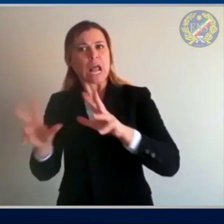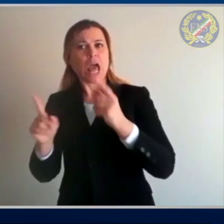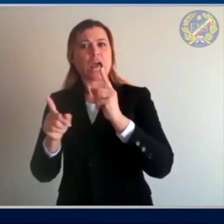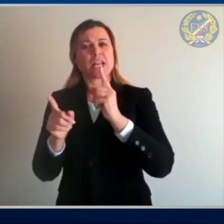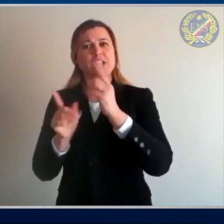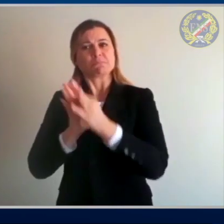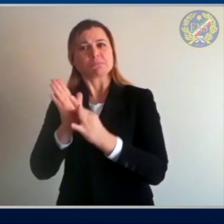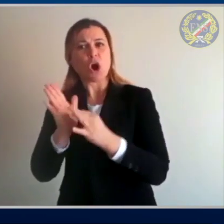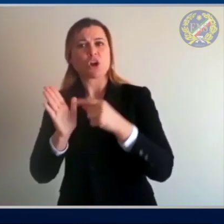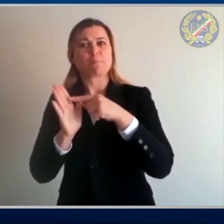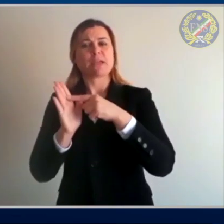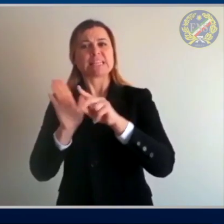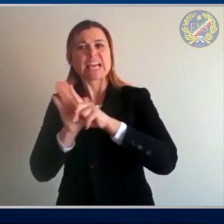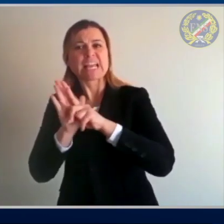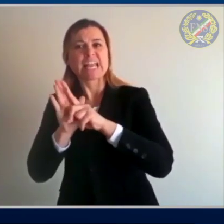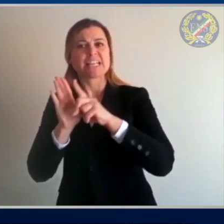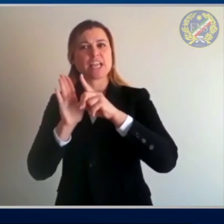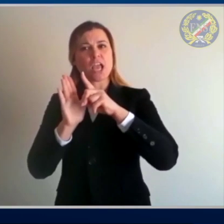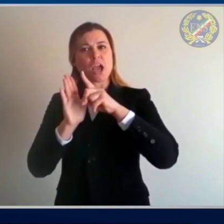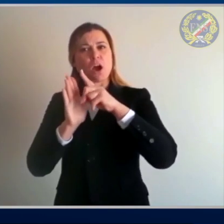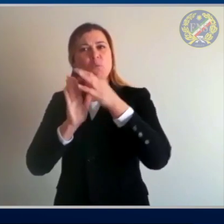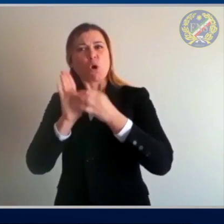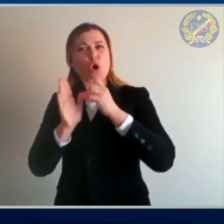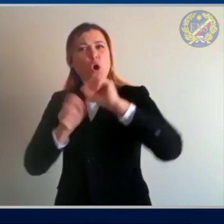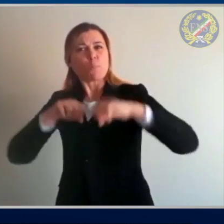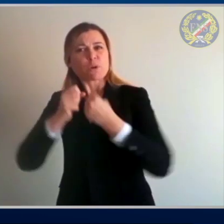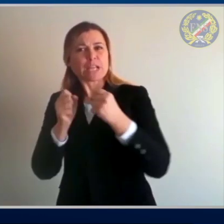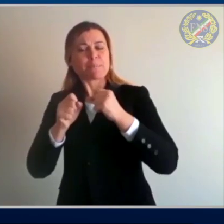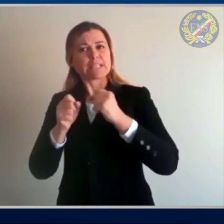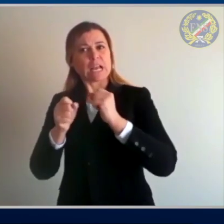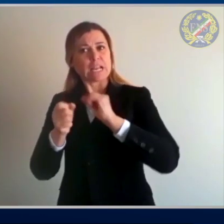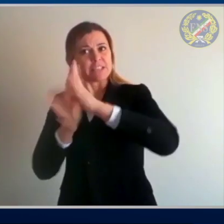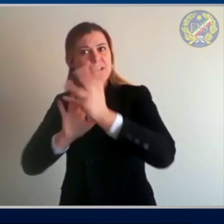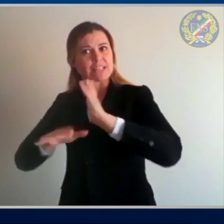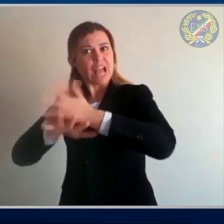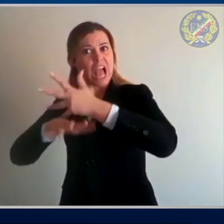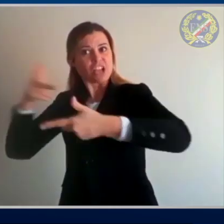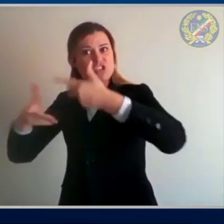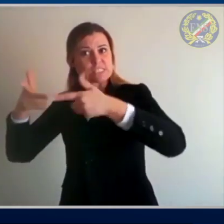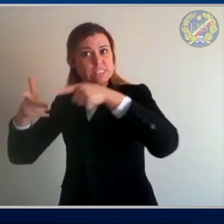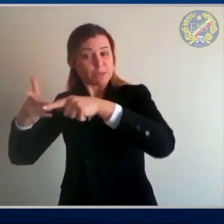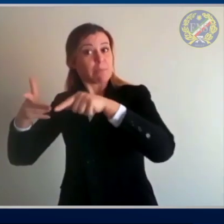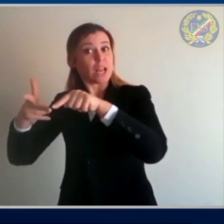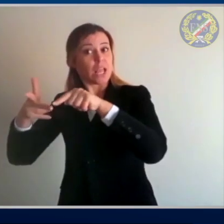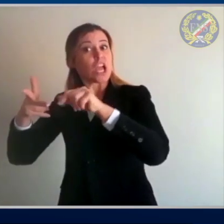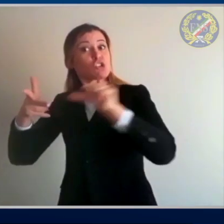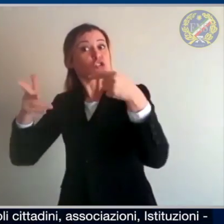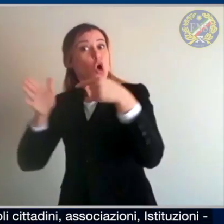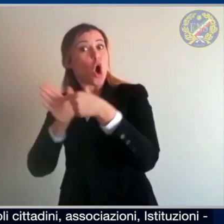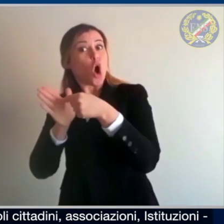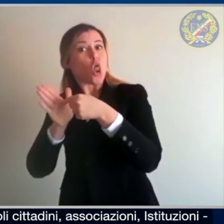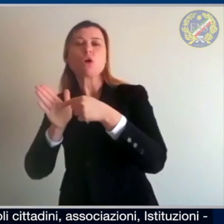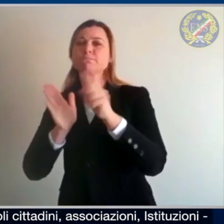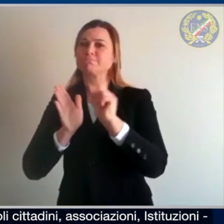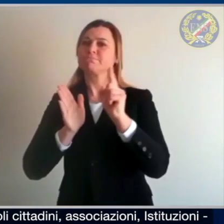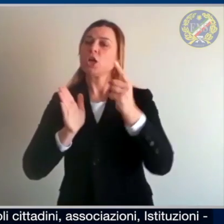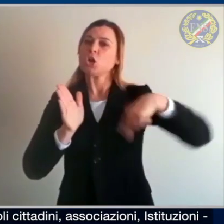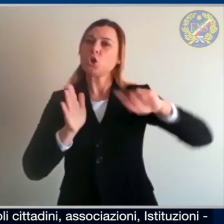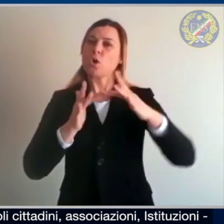accessibili le norme, decreti, i comunicati, le norme comportamentali, diversi servizi attivi, in queste